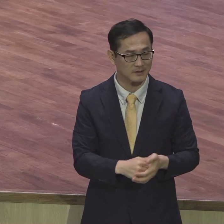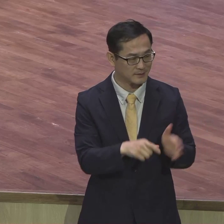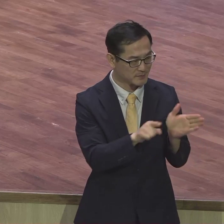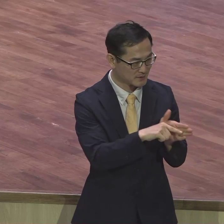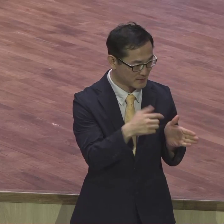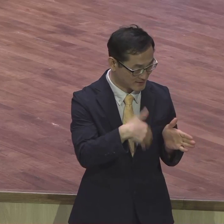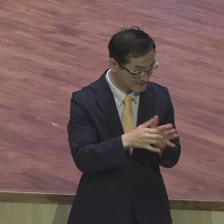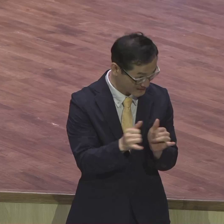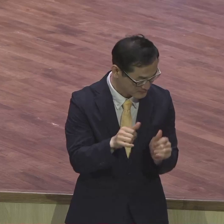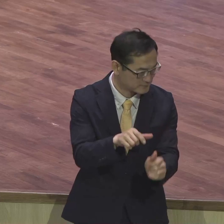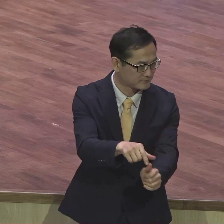살립시다